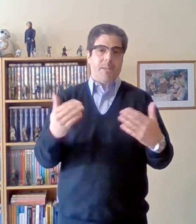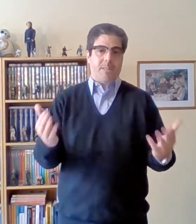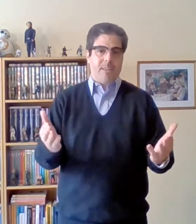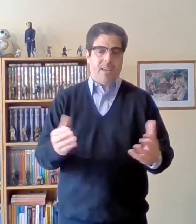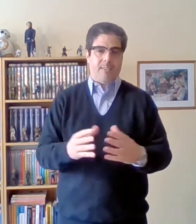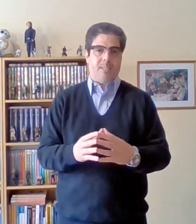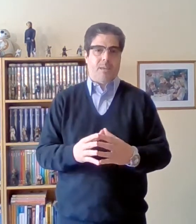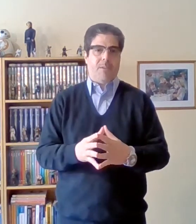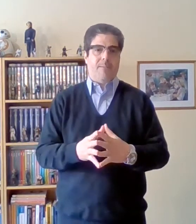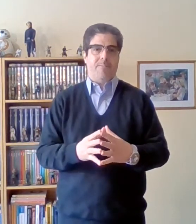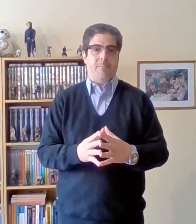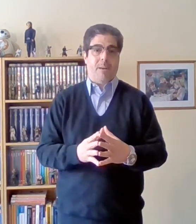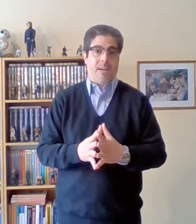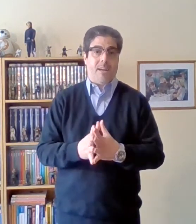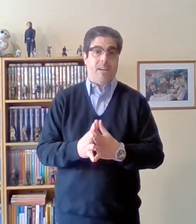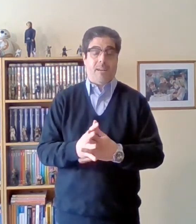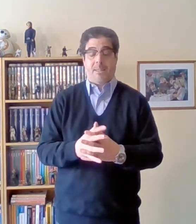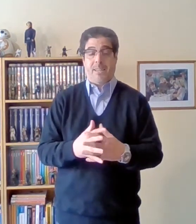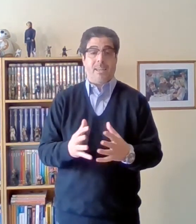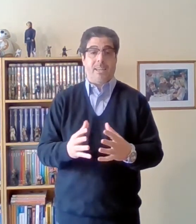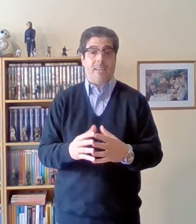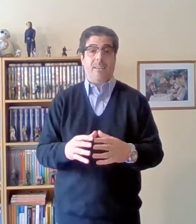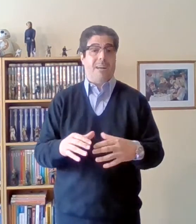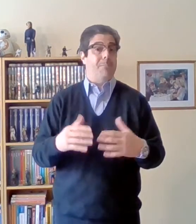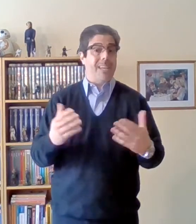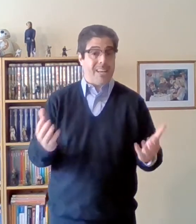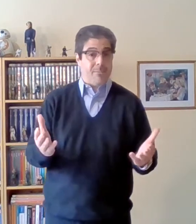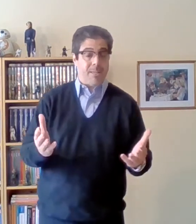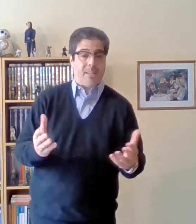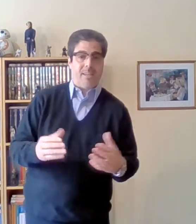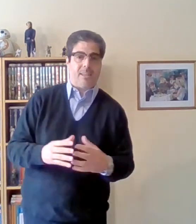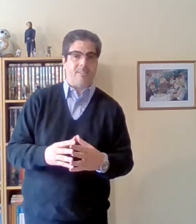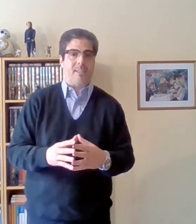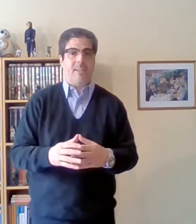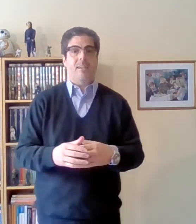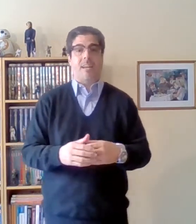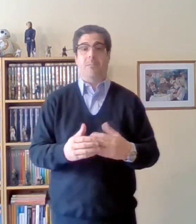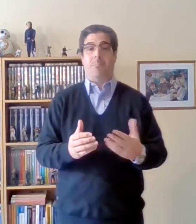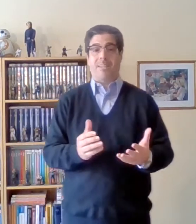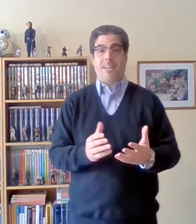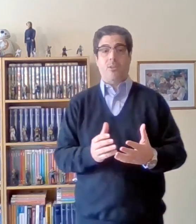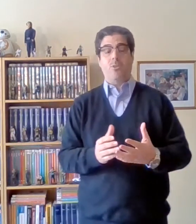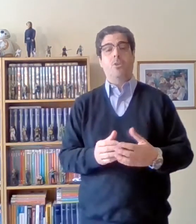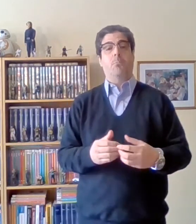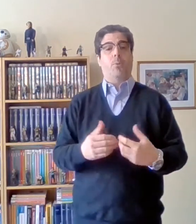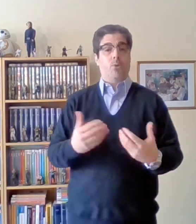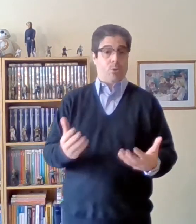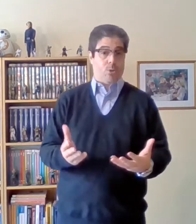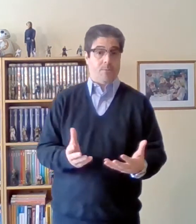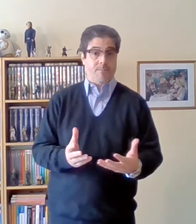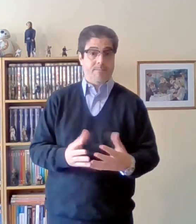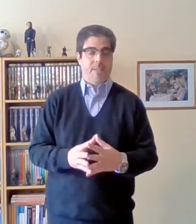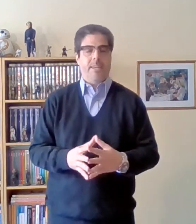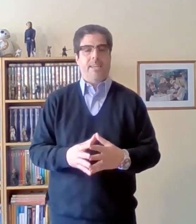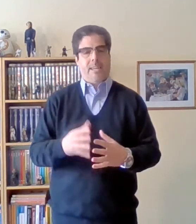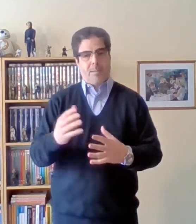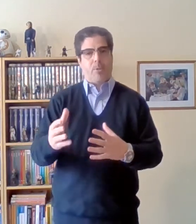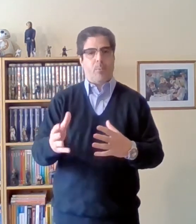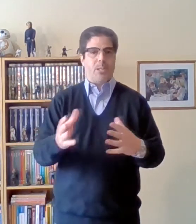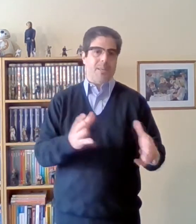el sistema va a tener que cambiar, va a tener que ser reemplazado por otro. Y la propuesta de